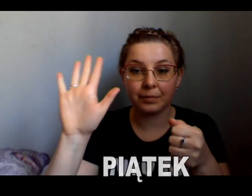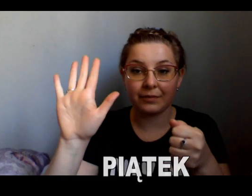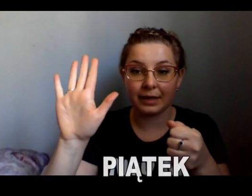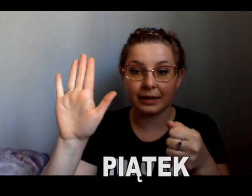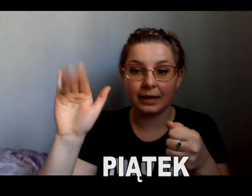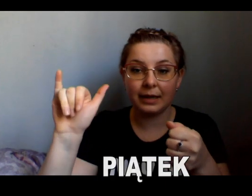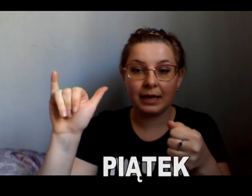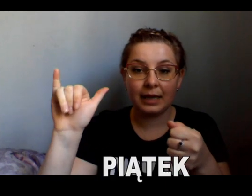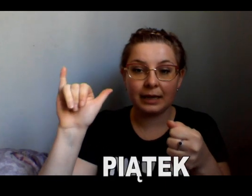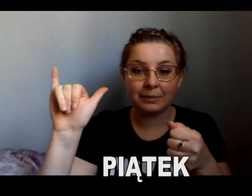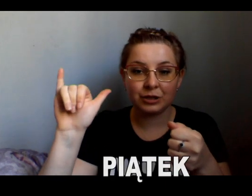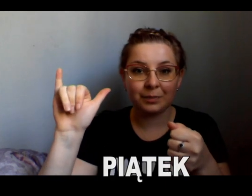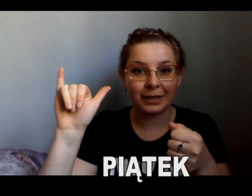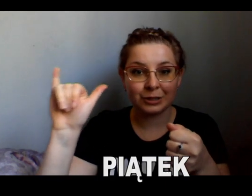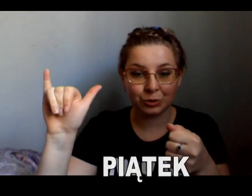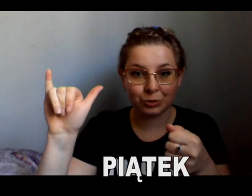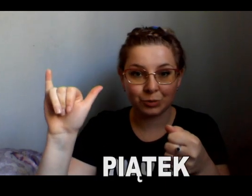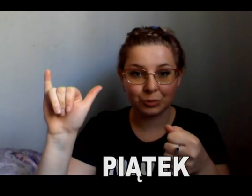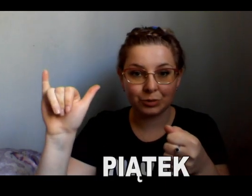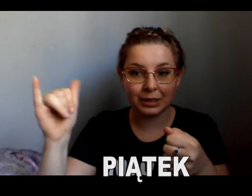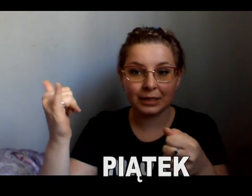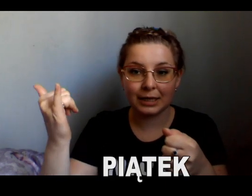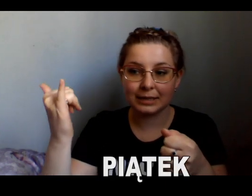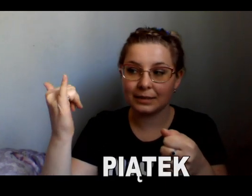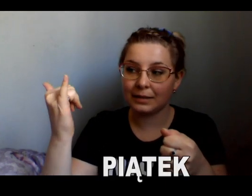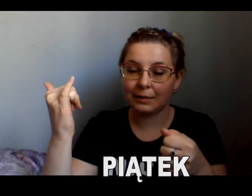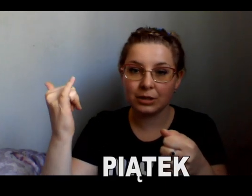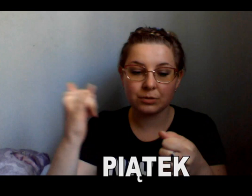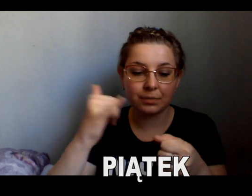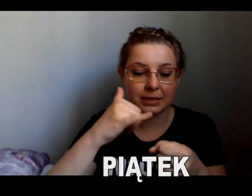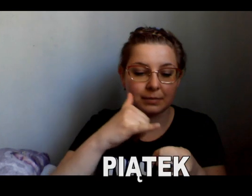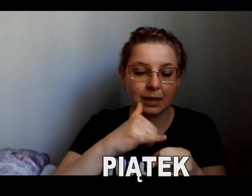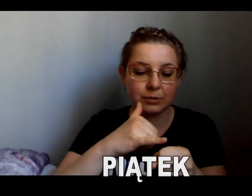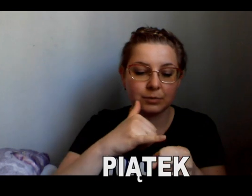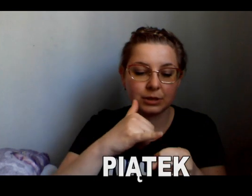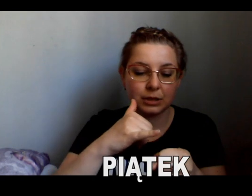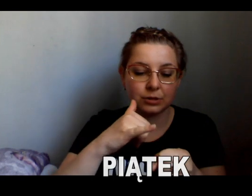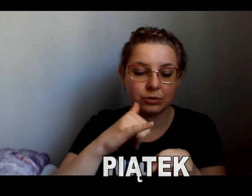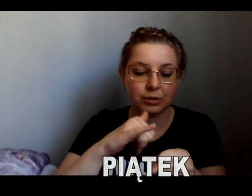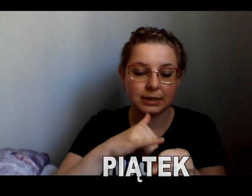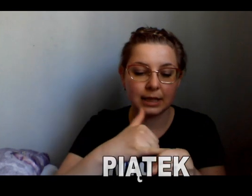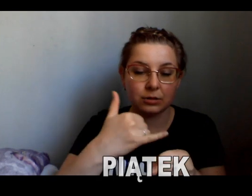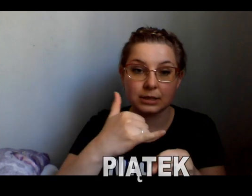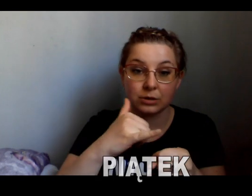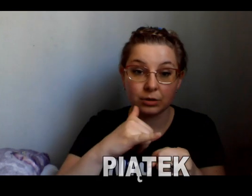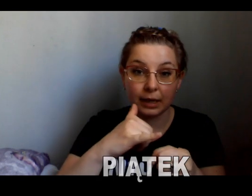prawa ręka. Najmniejszy palec i kciuk są u góry. teraz najmniejszym palcem, tak jakbyśmy chcieli coś tutaj zgarnąć ze środka